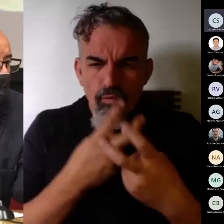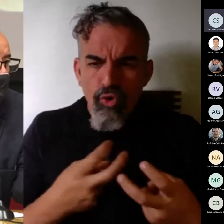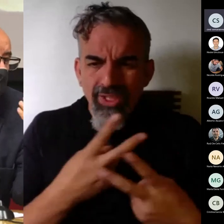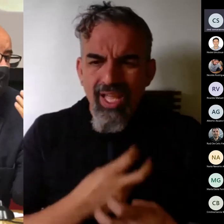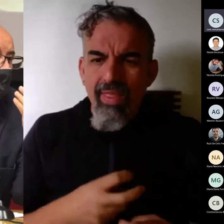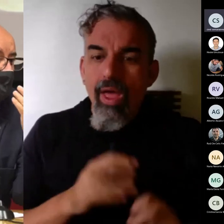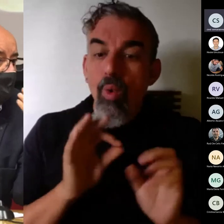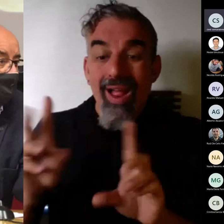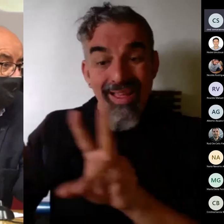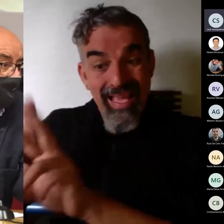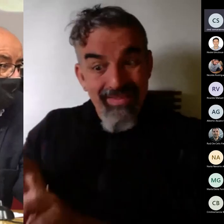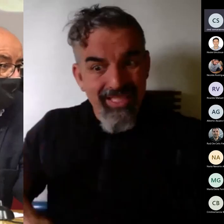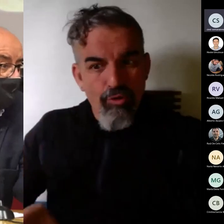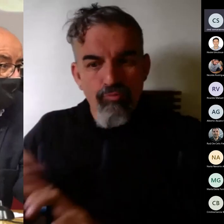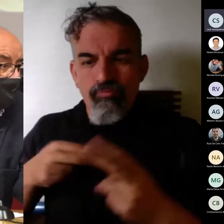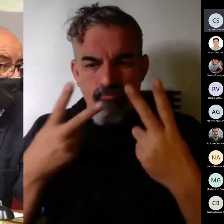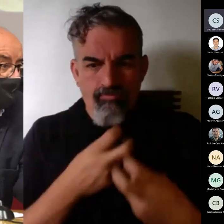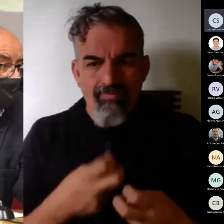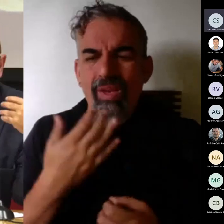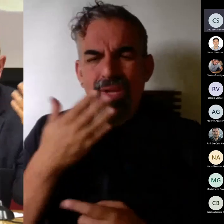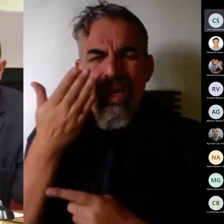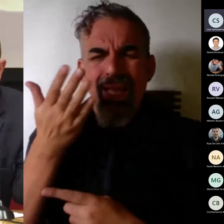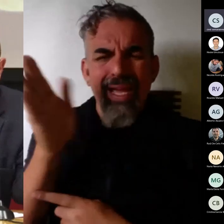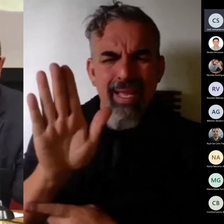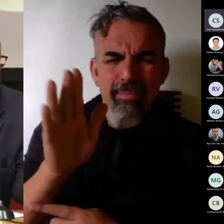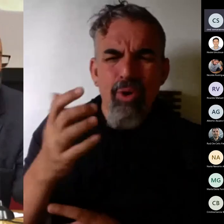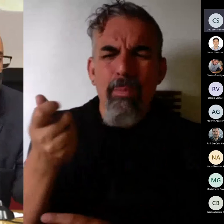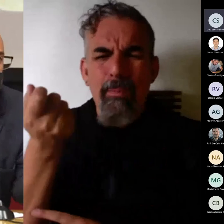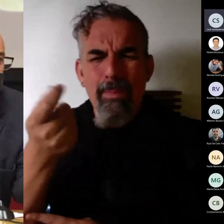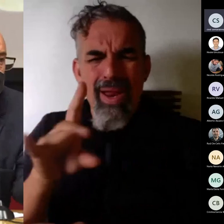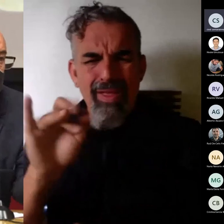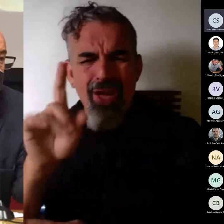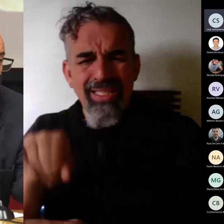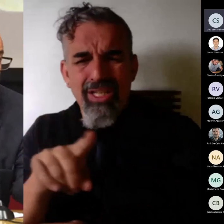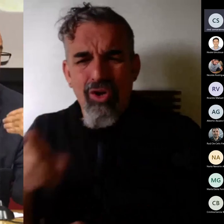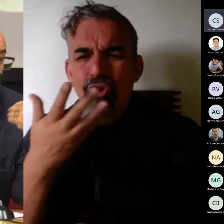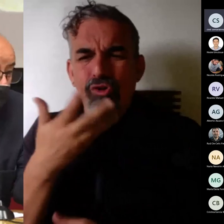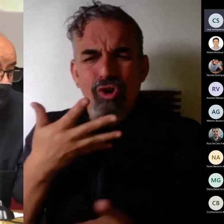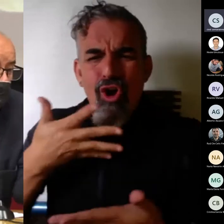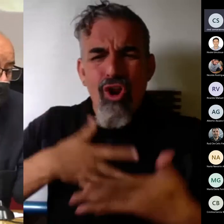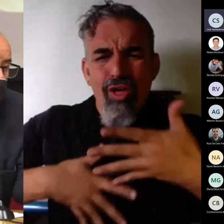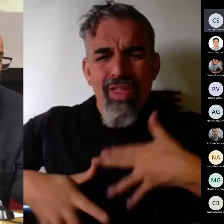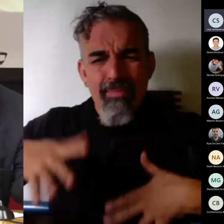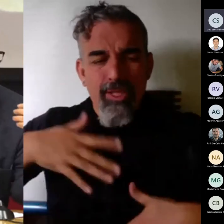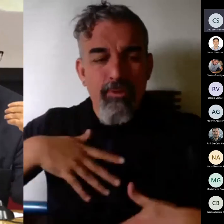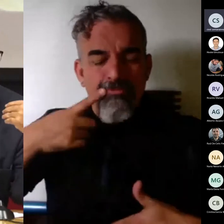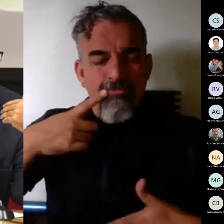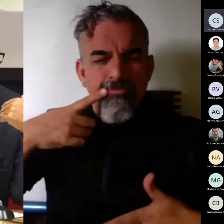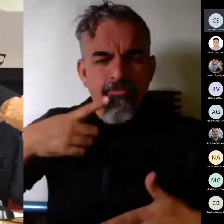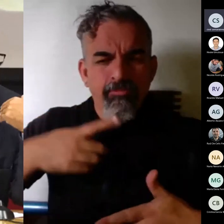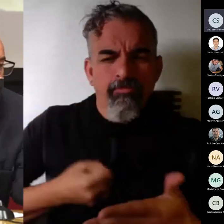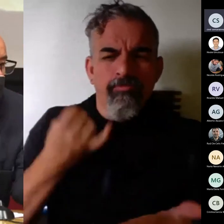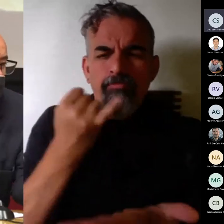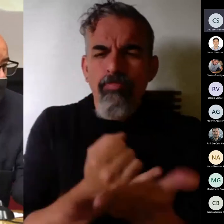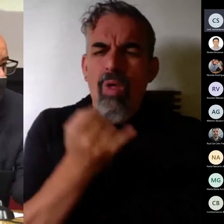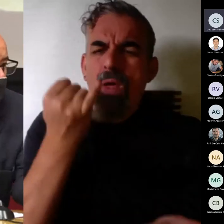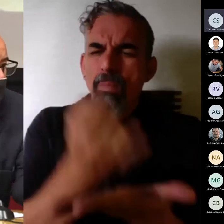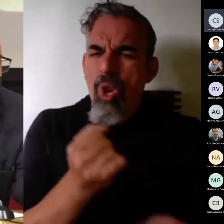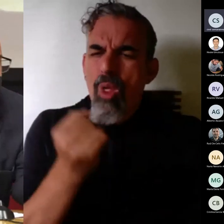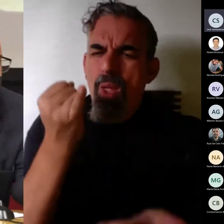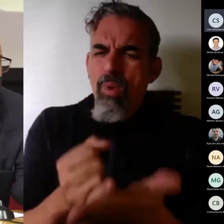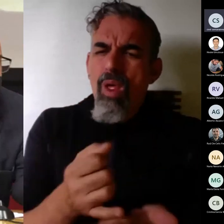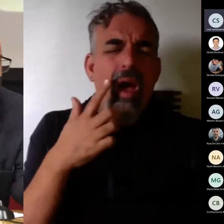veamos si hay ejemplos parecidos cortemos conocimientos probemos damos su